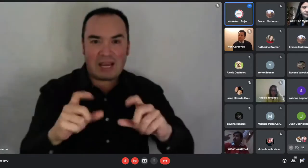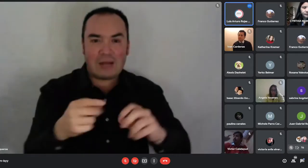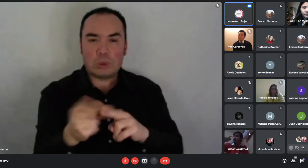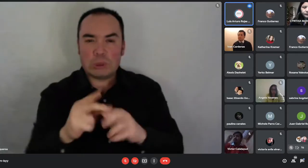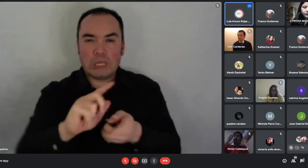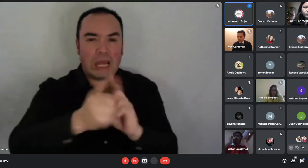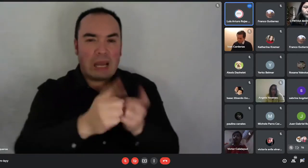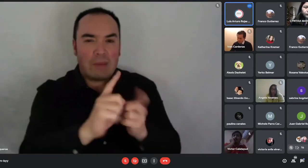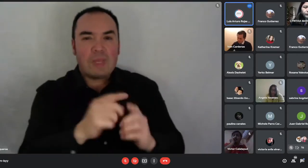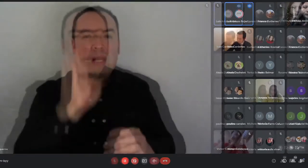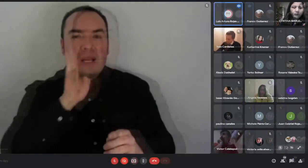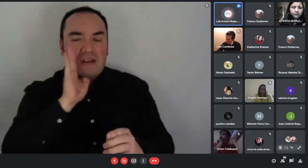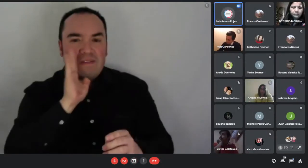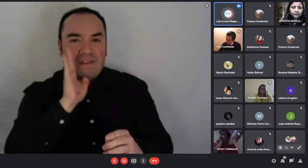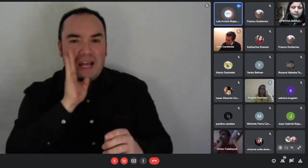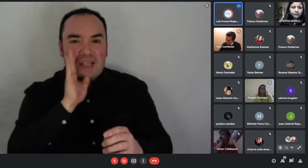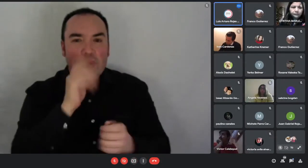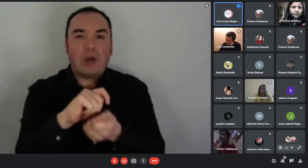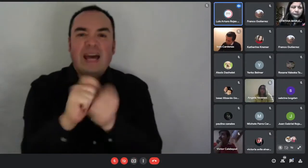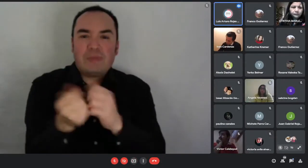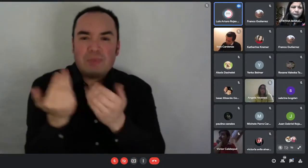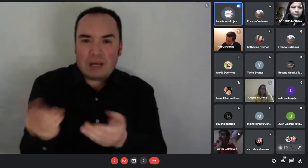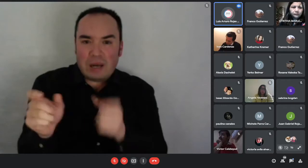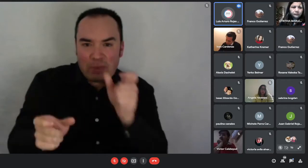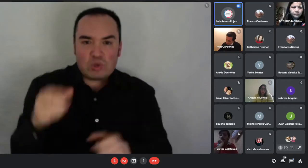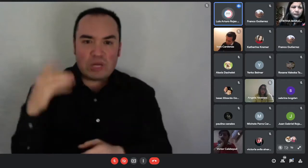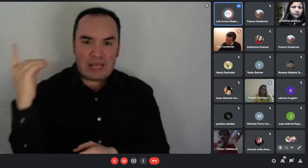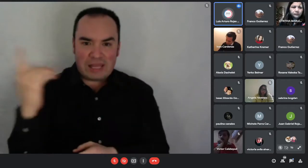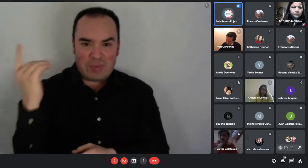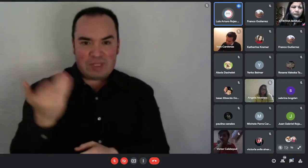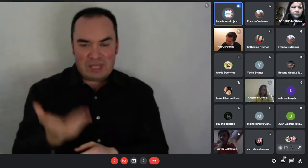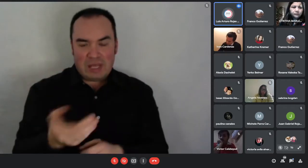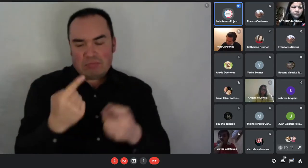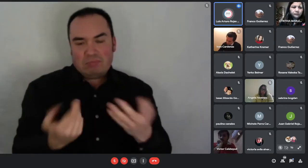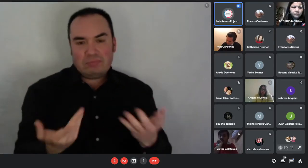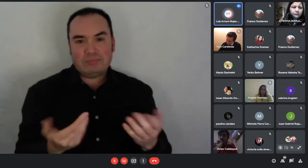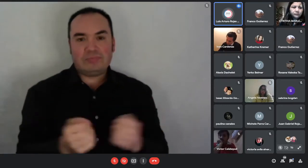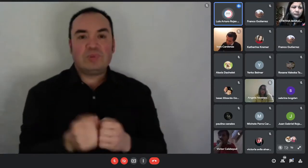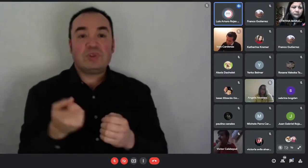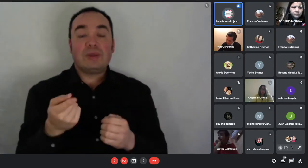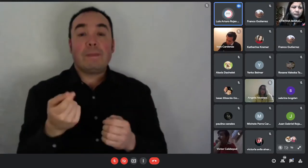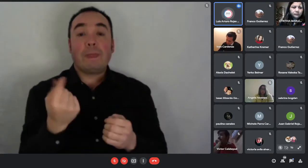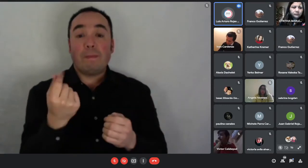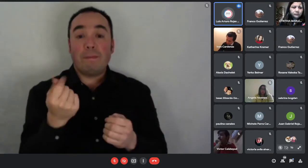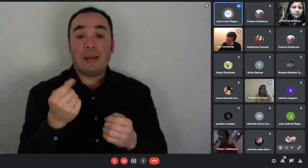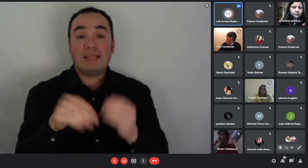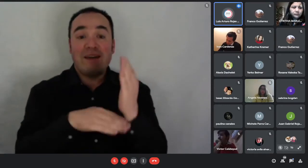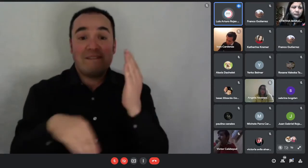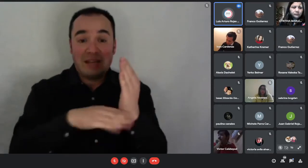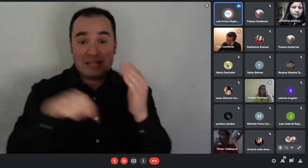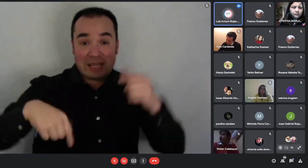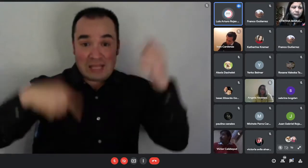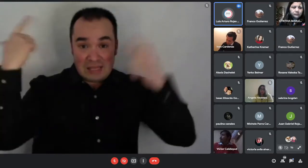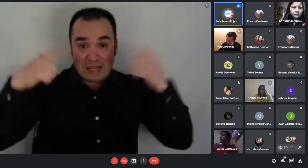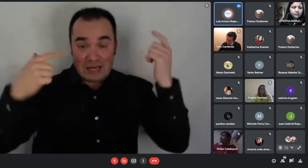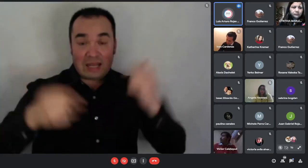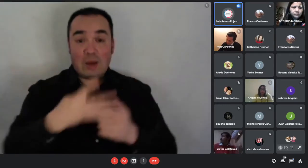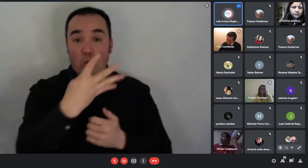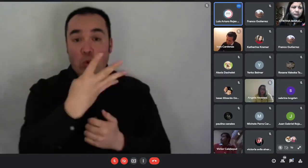como les decía yo, el monto base del subsidio, por ejemplo, en Talca, que son 404 unidades de fomento, va a ir aumentando. Va a ir aumentando.